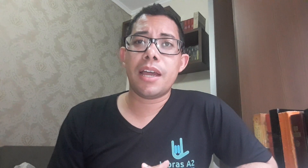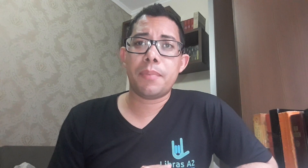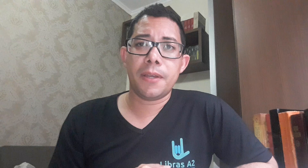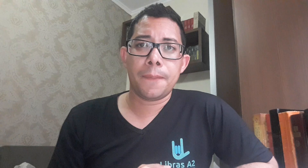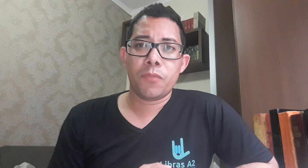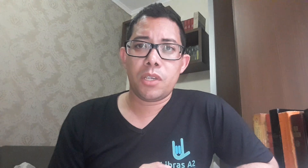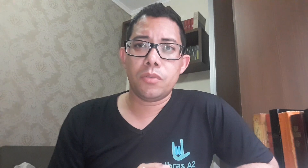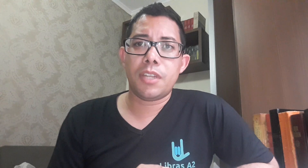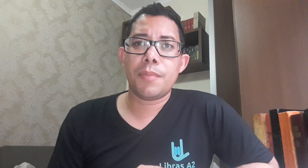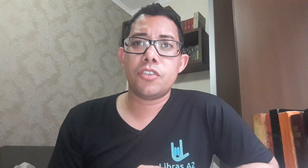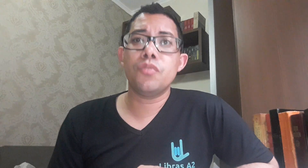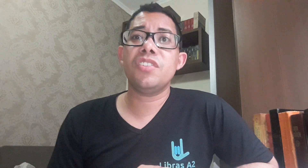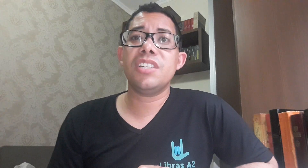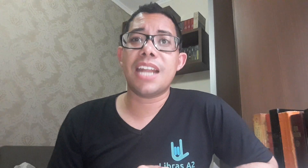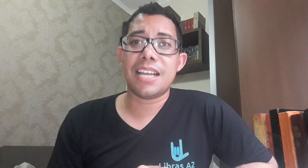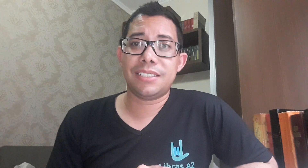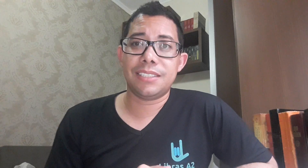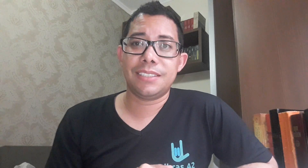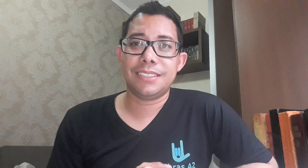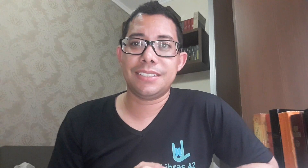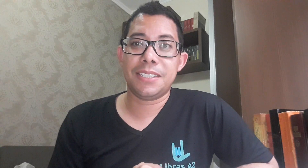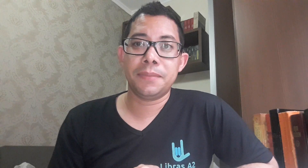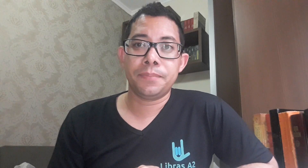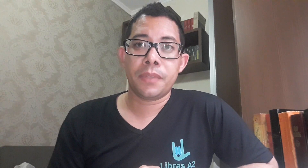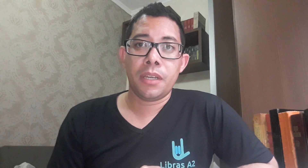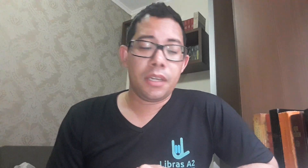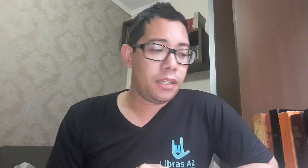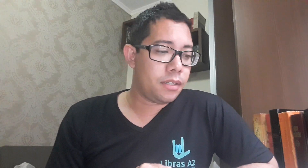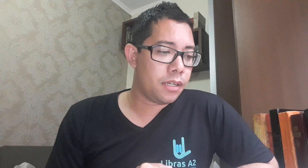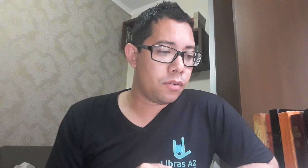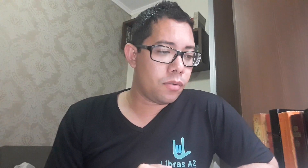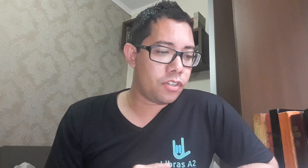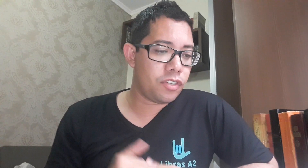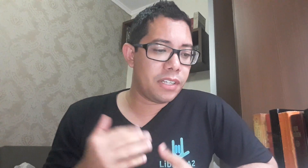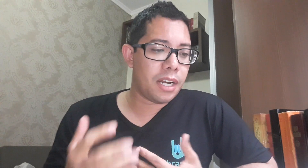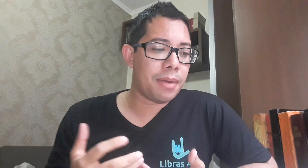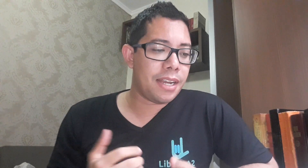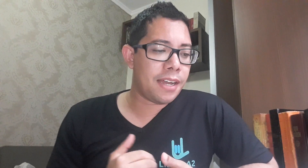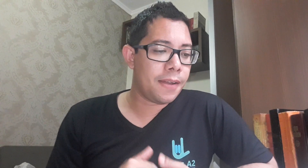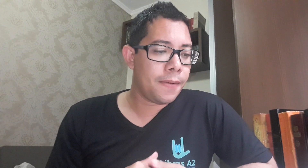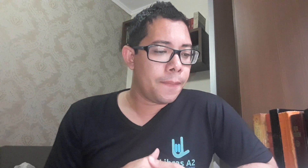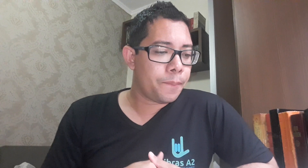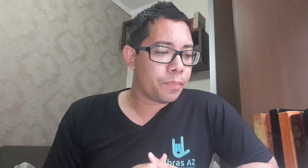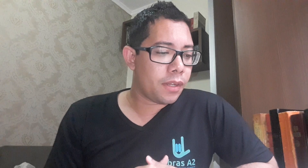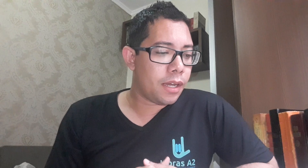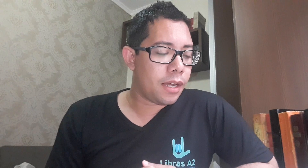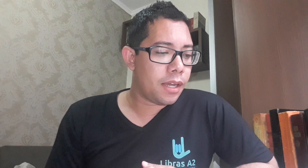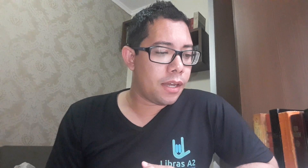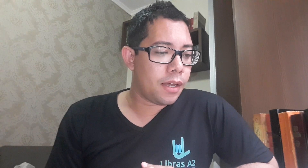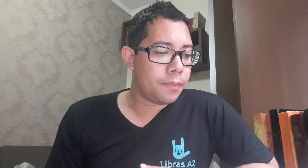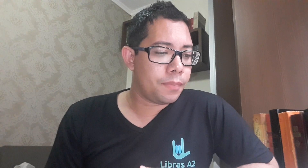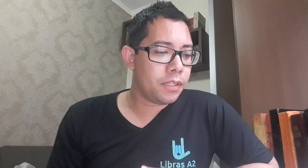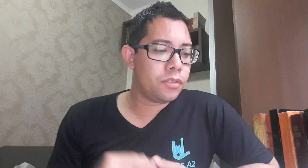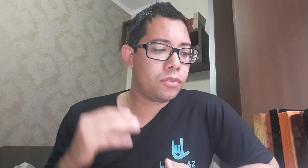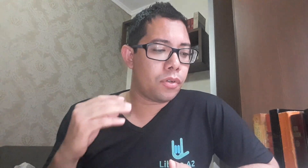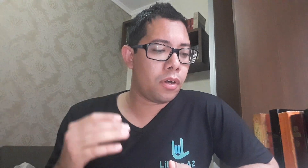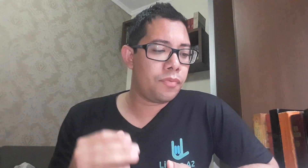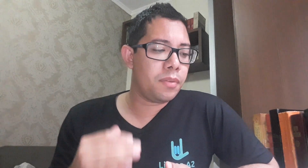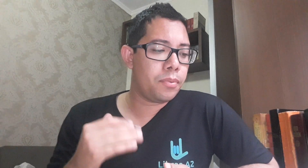harpa, que o tema é chuvas de graça. Então a gente vai trabalhar estrofe por